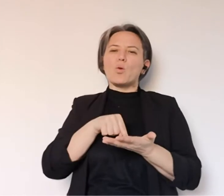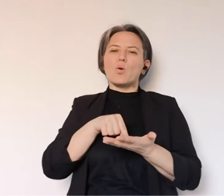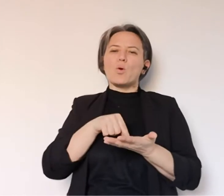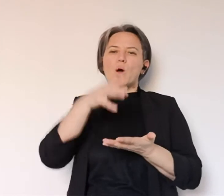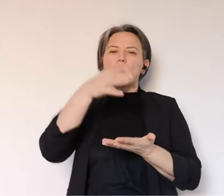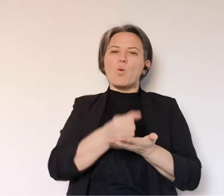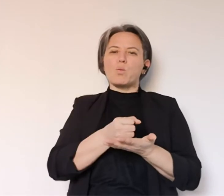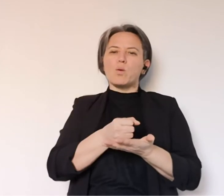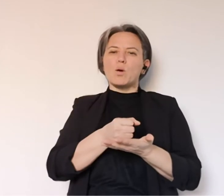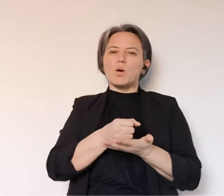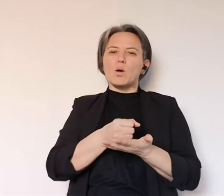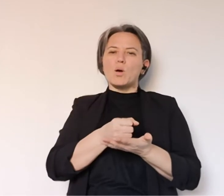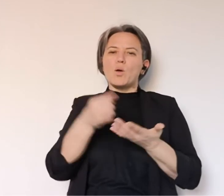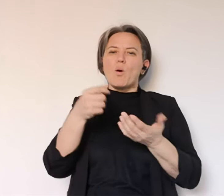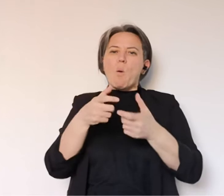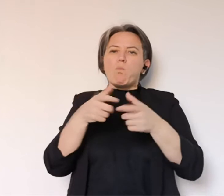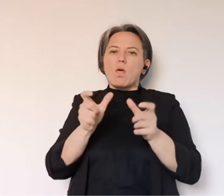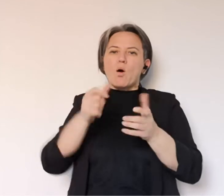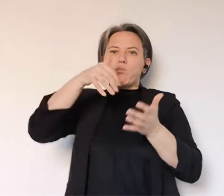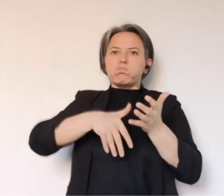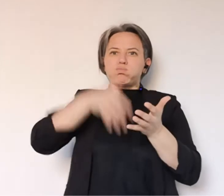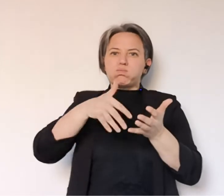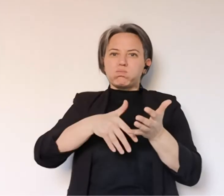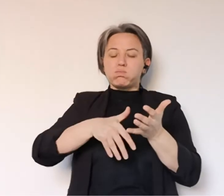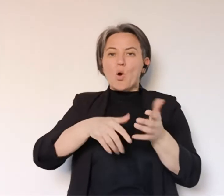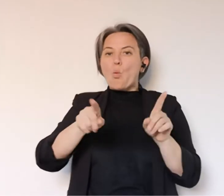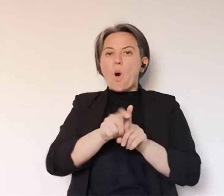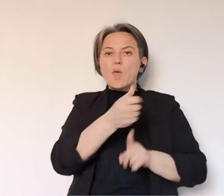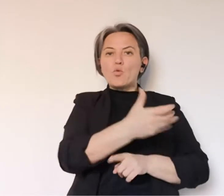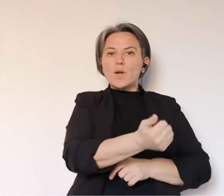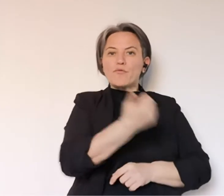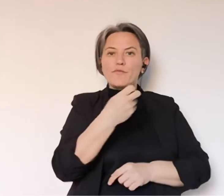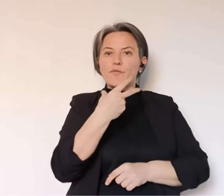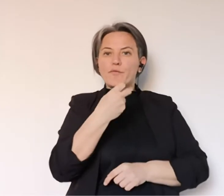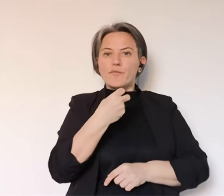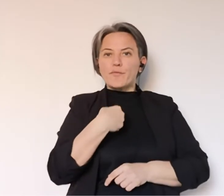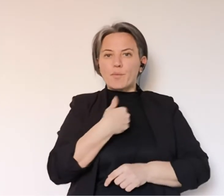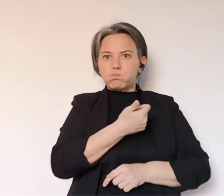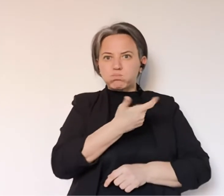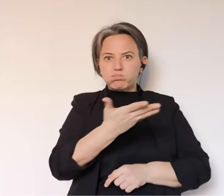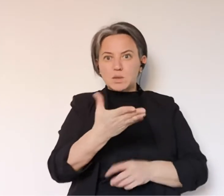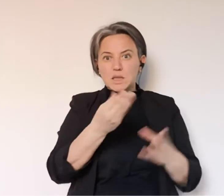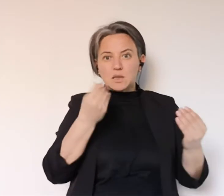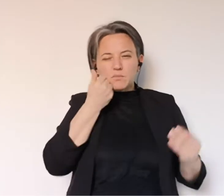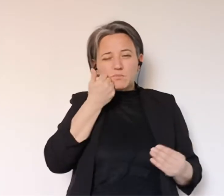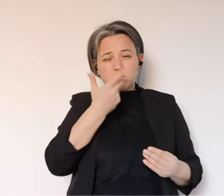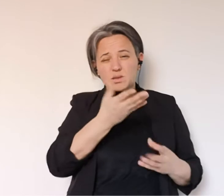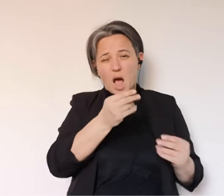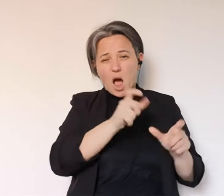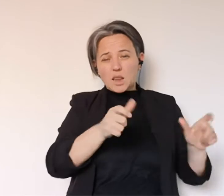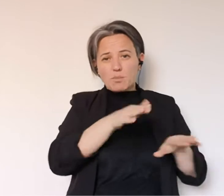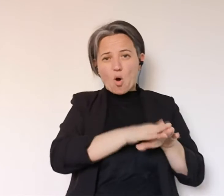che si sblocca e arrivano ai me i dati macro aggregati in poco tempo e questo